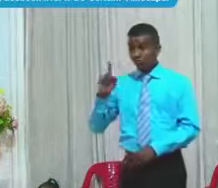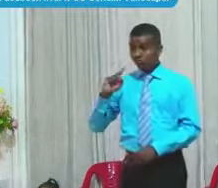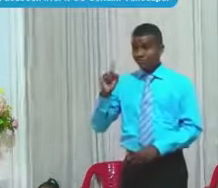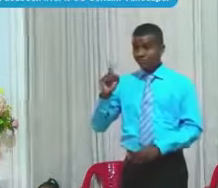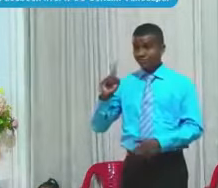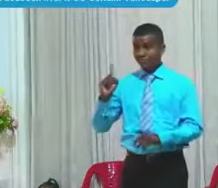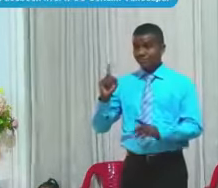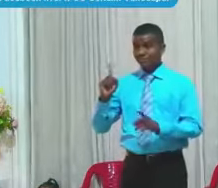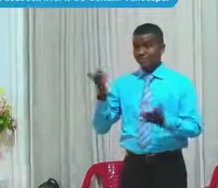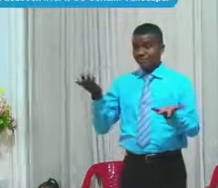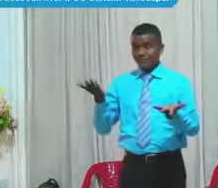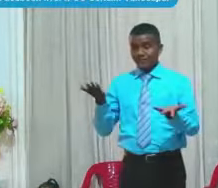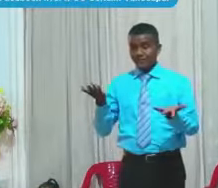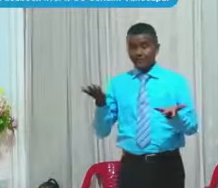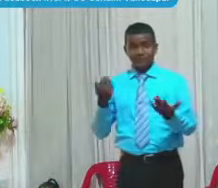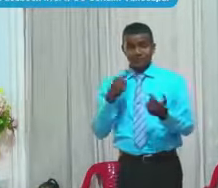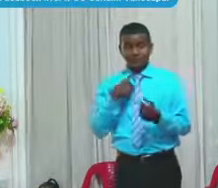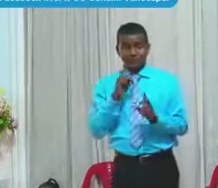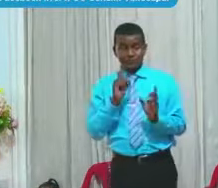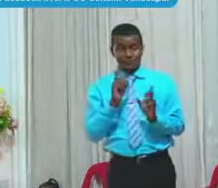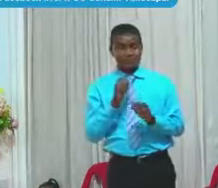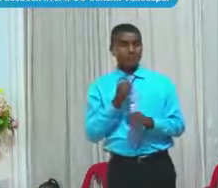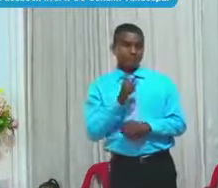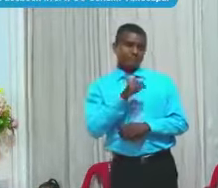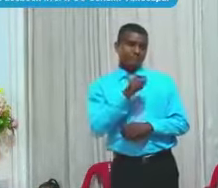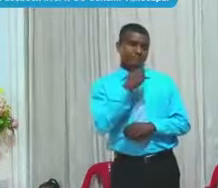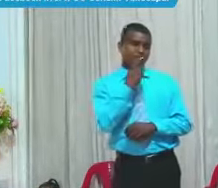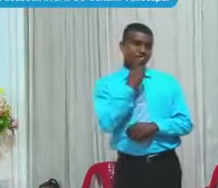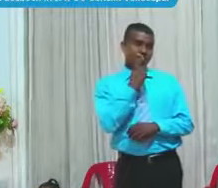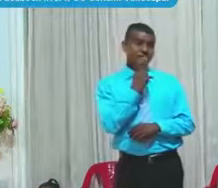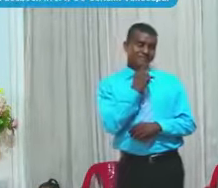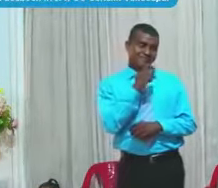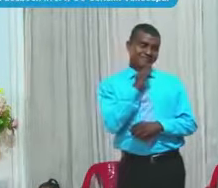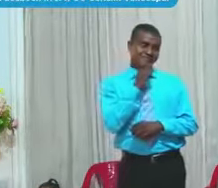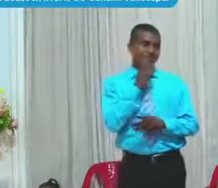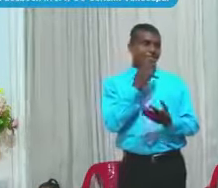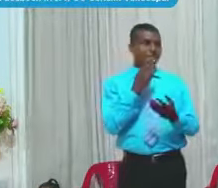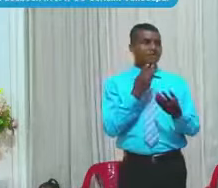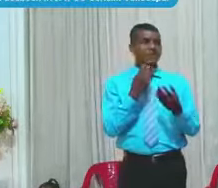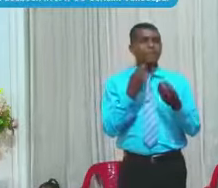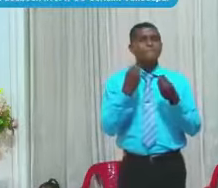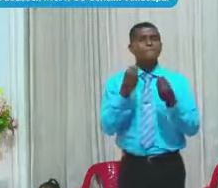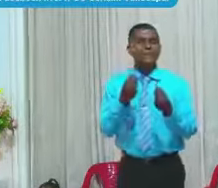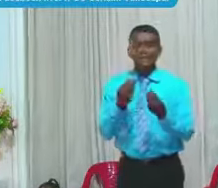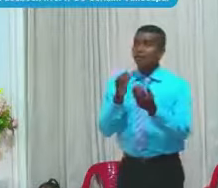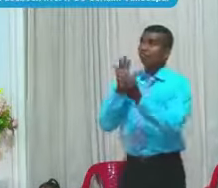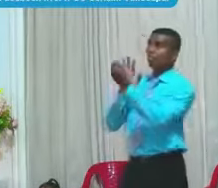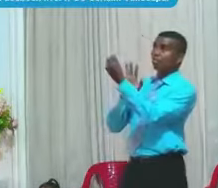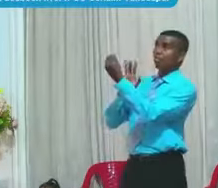No dije que no te estaba riendo Te estaba riendo Para que O sea Engañaremos a Dios